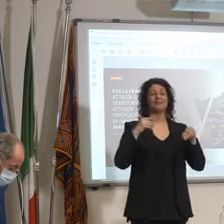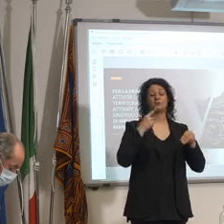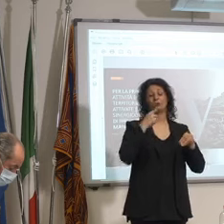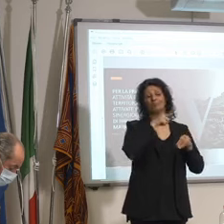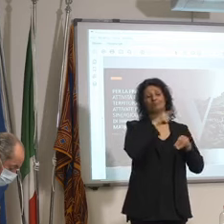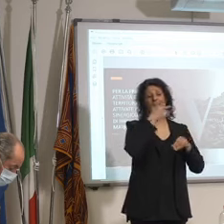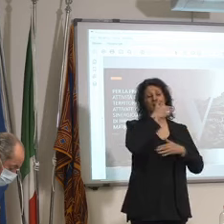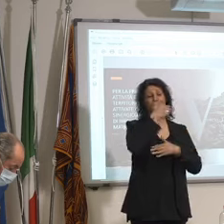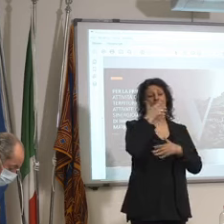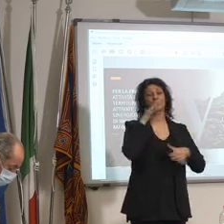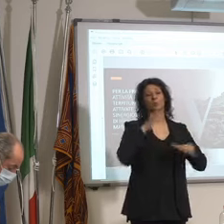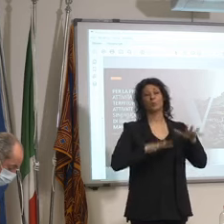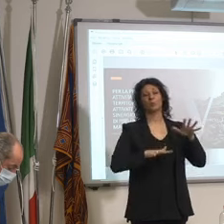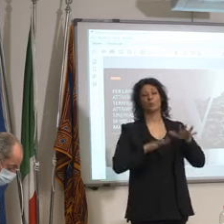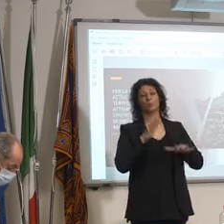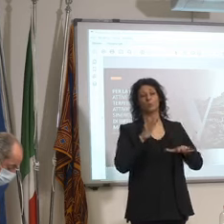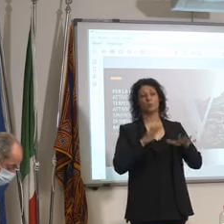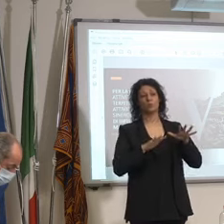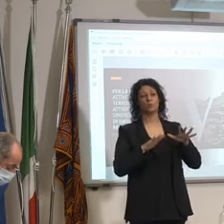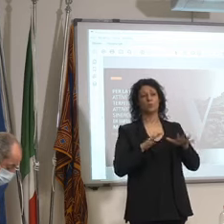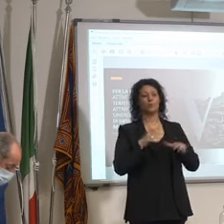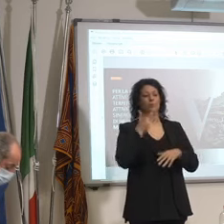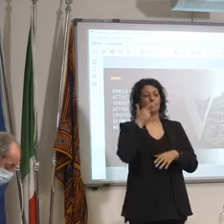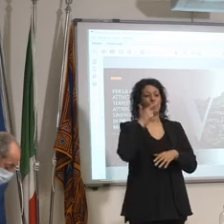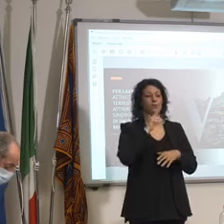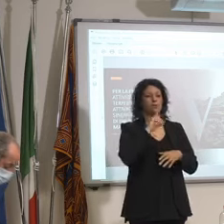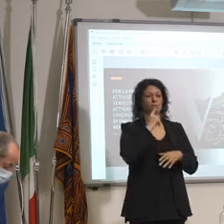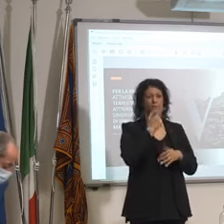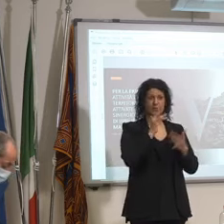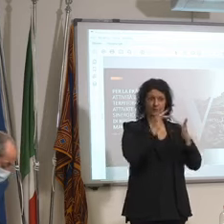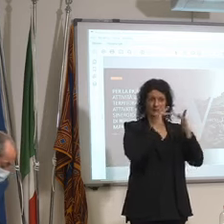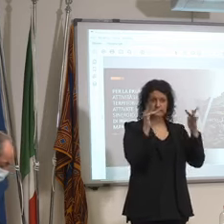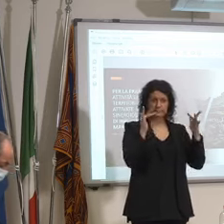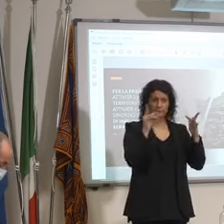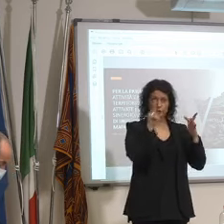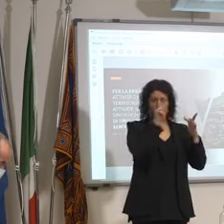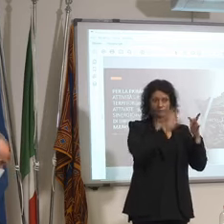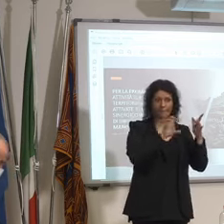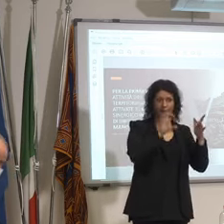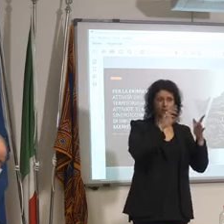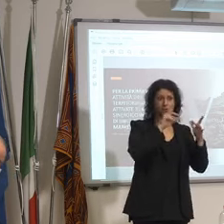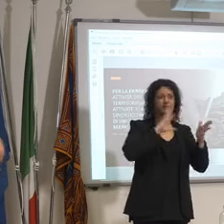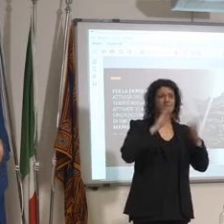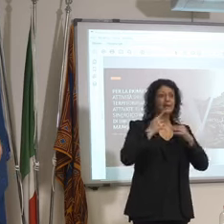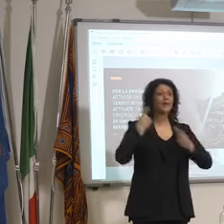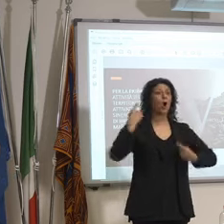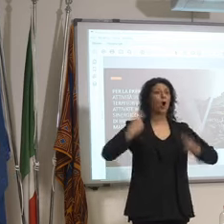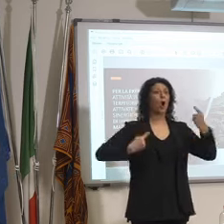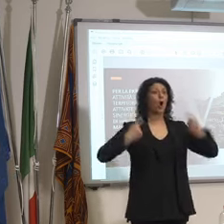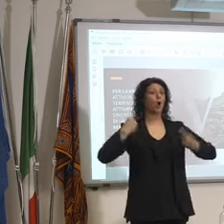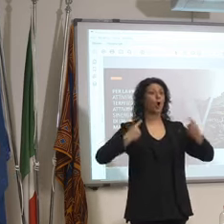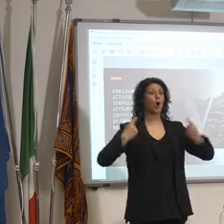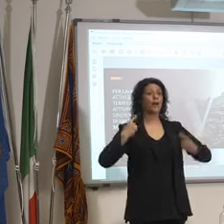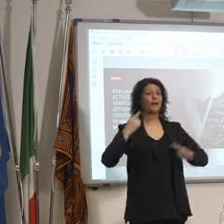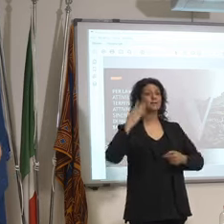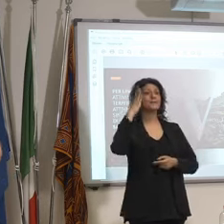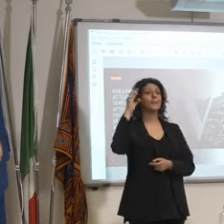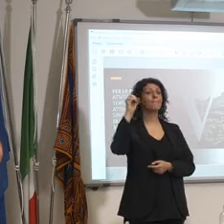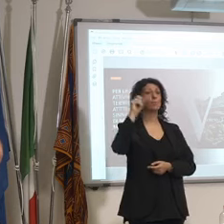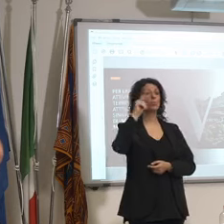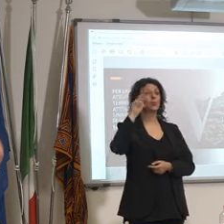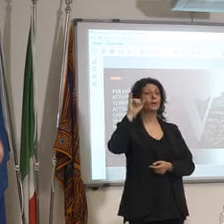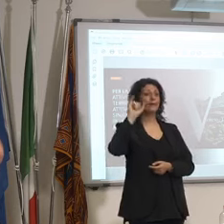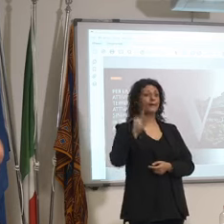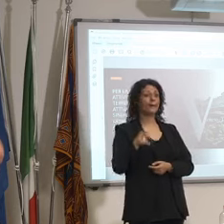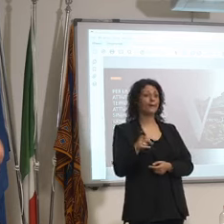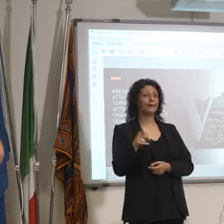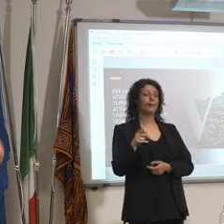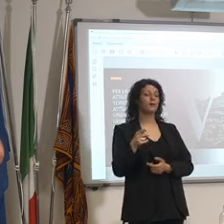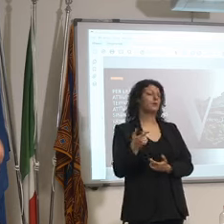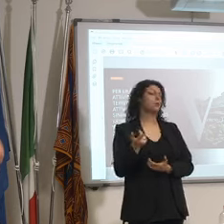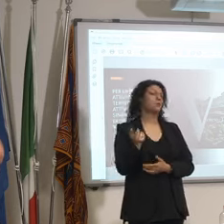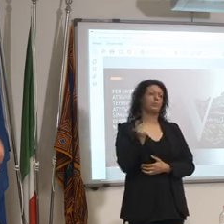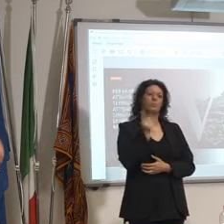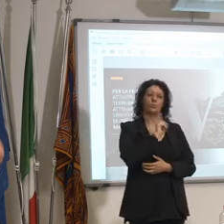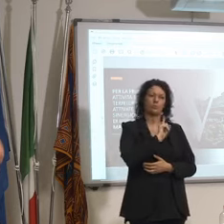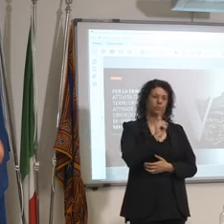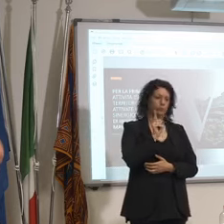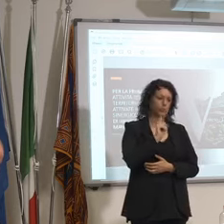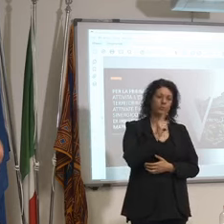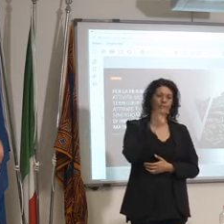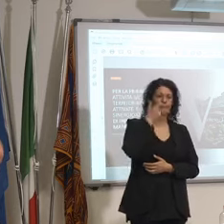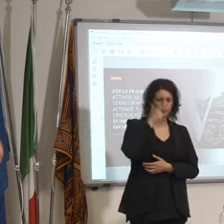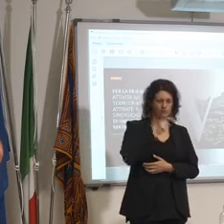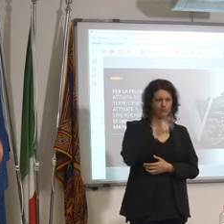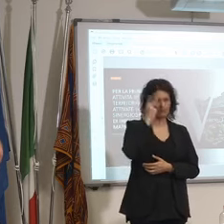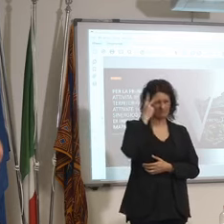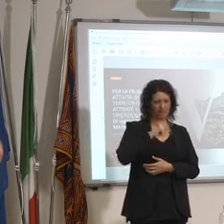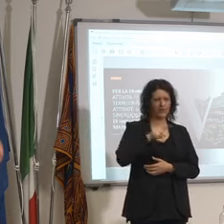diceva ma facciamo concorrenza a booking no non si tratta di una concorrenza a booking perché è ovvio che booking è un canale commerciale fondamentale e